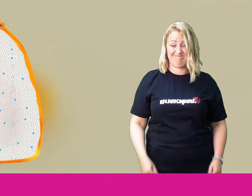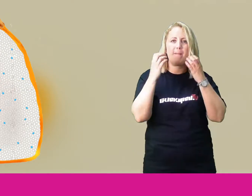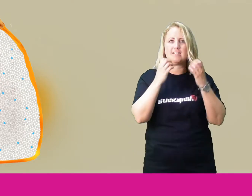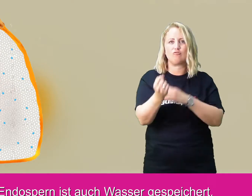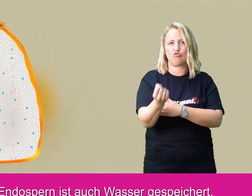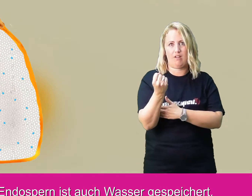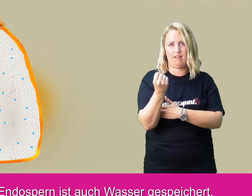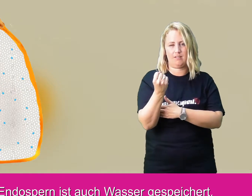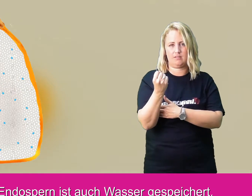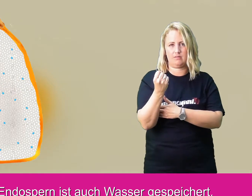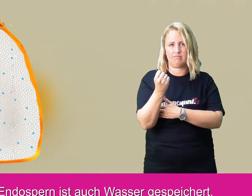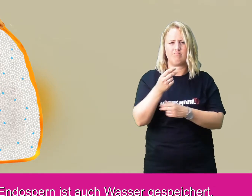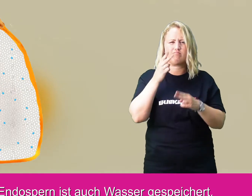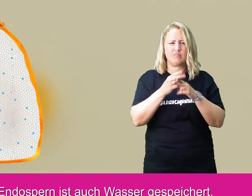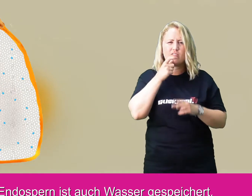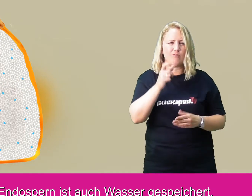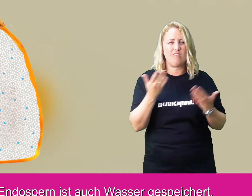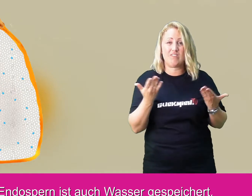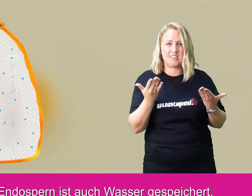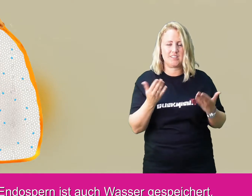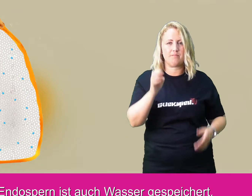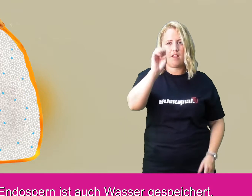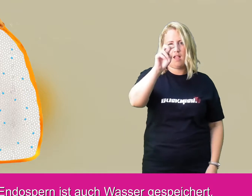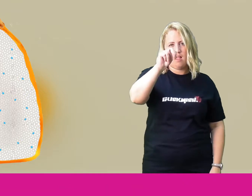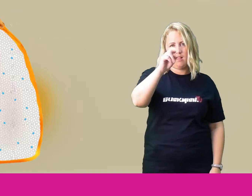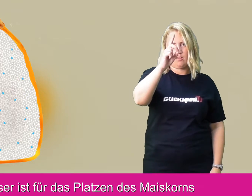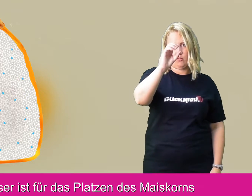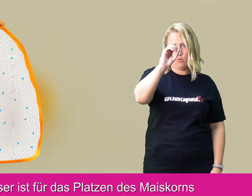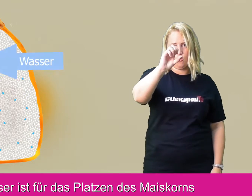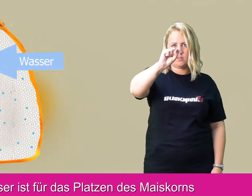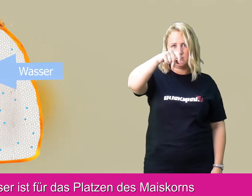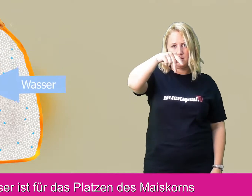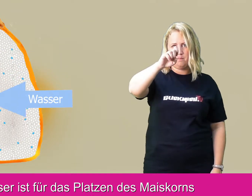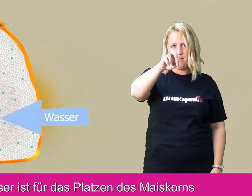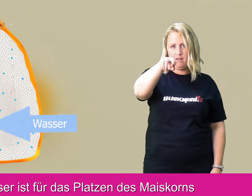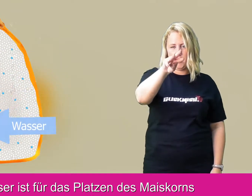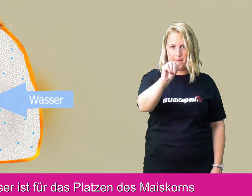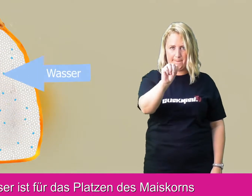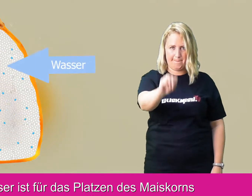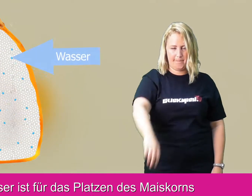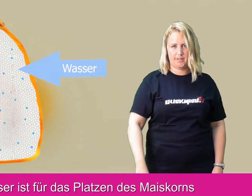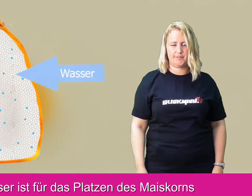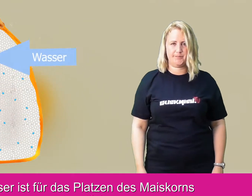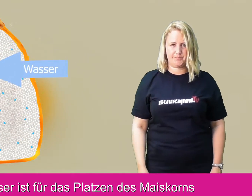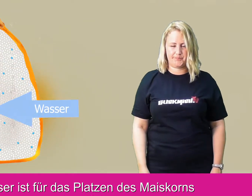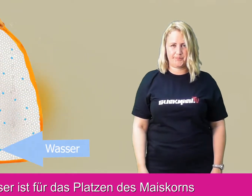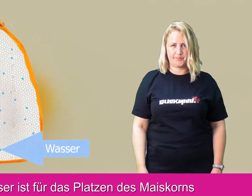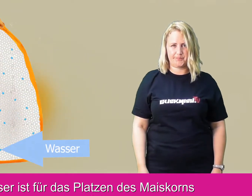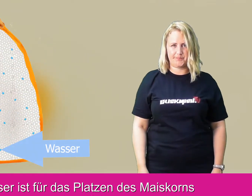Und hier im Endospern ist auch Wasser gespeichert. Und das Wasser ist für das Platzen des Maiskorns verantwortlich.